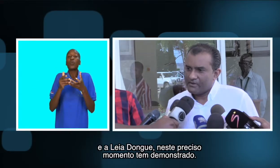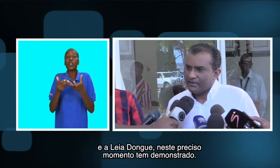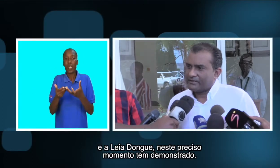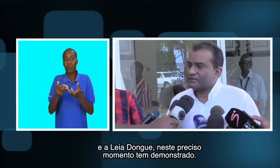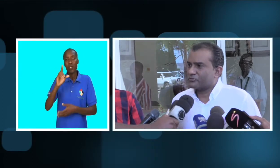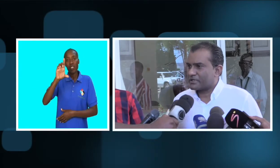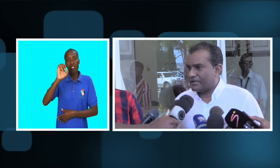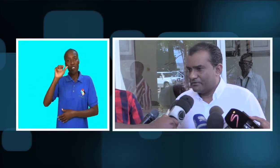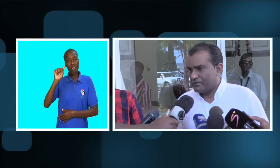tem demonstrado.